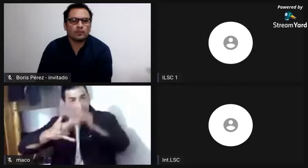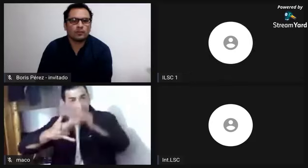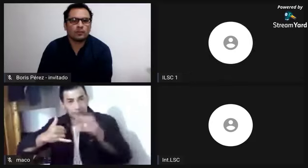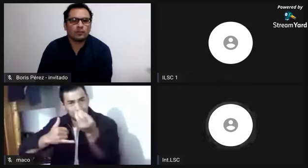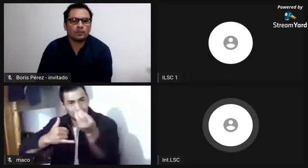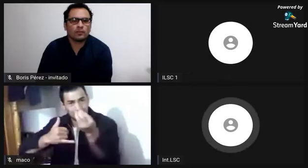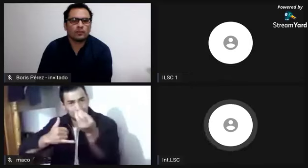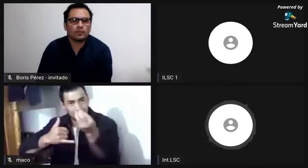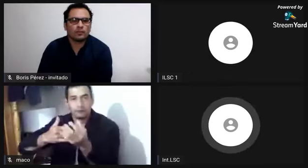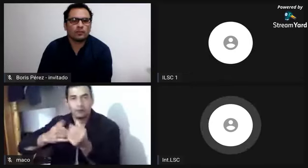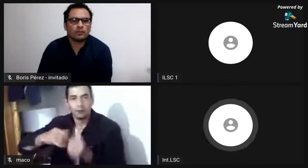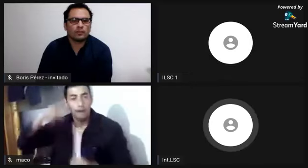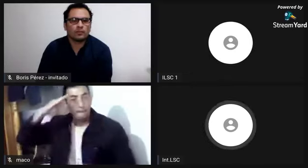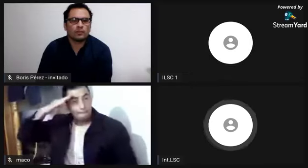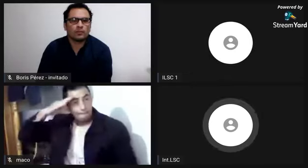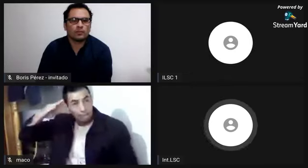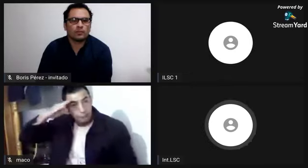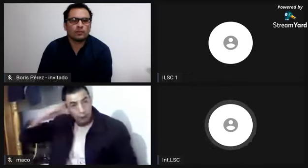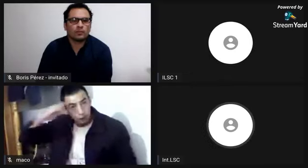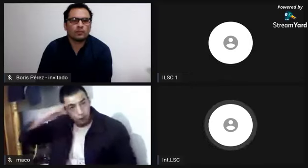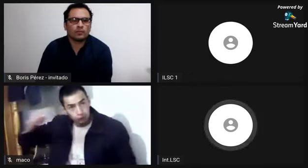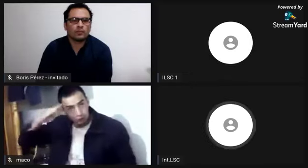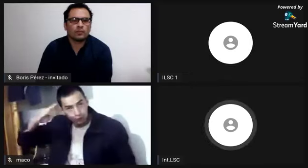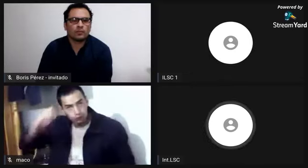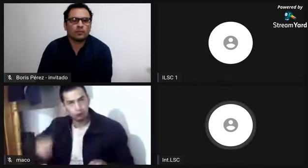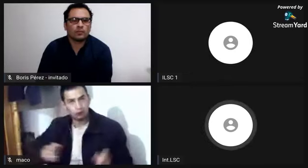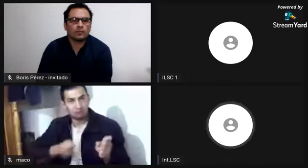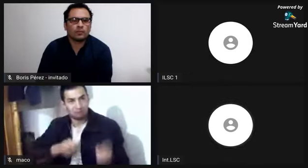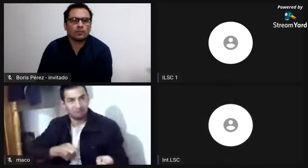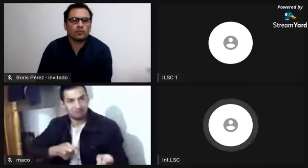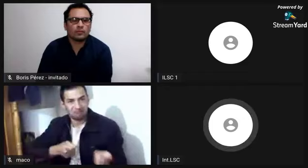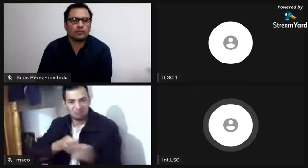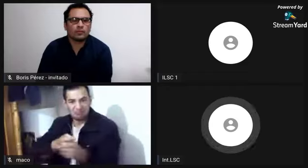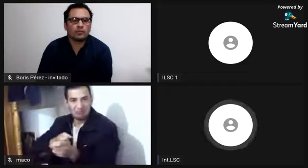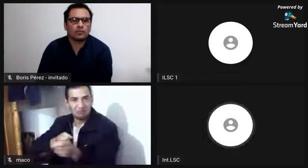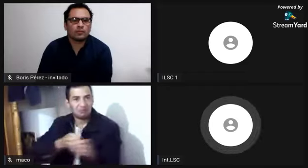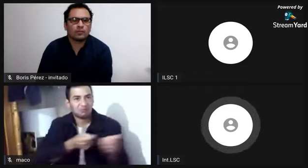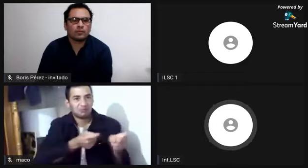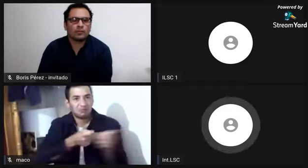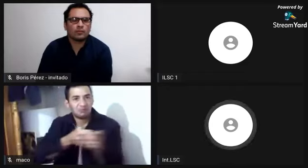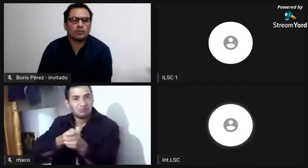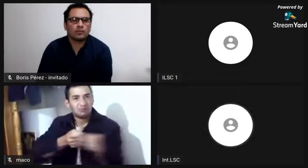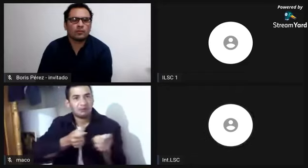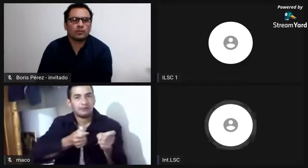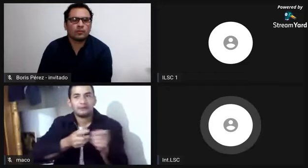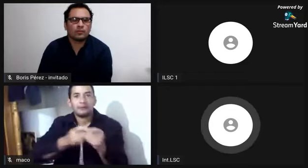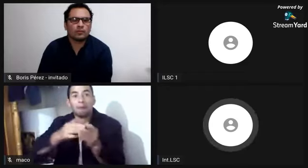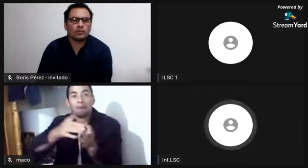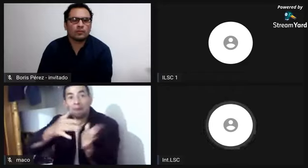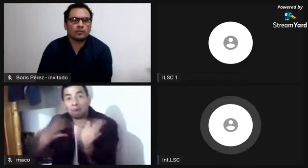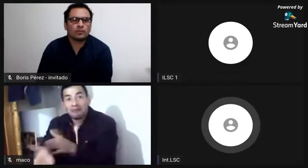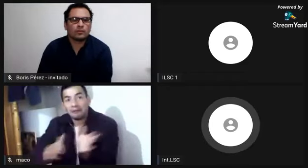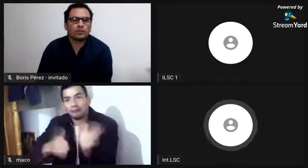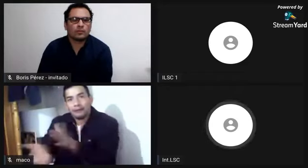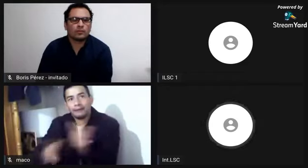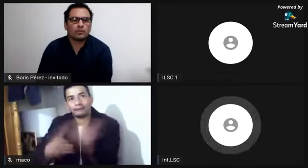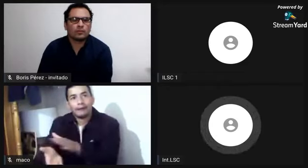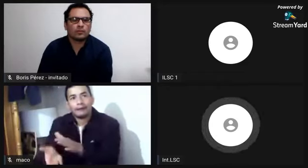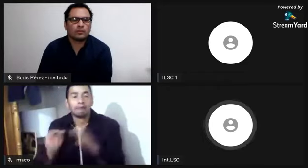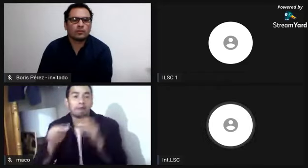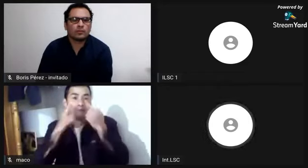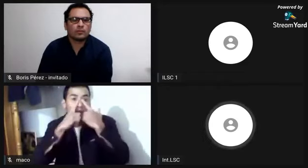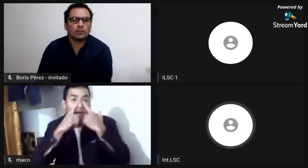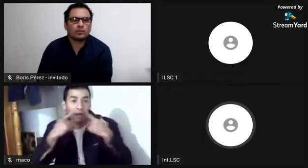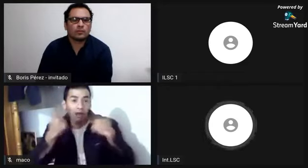¿Cómo se fueron distribuyendo finalmente estos grupos cuando escapaban de sus